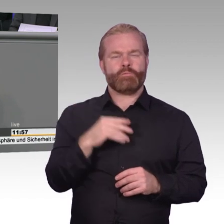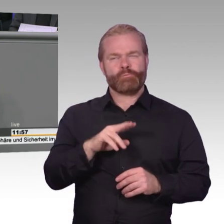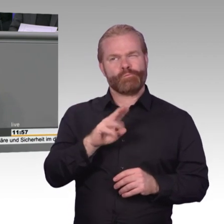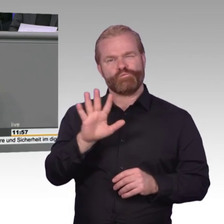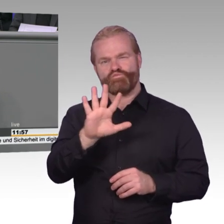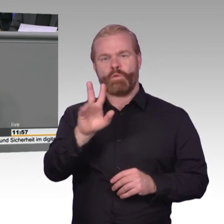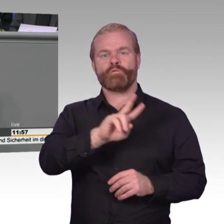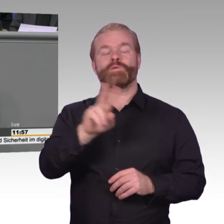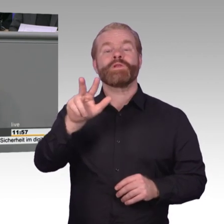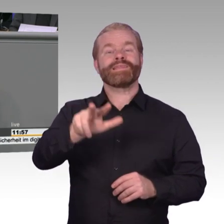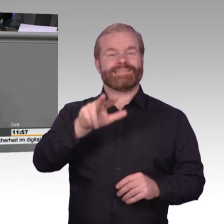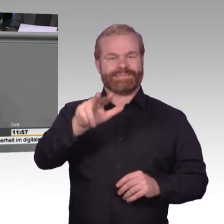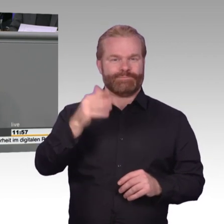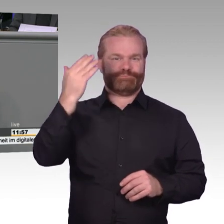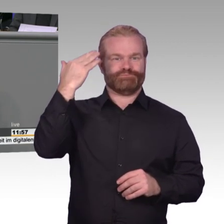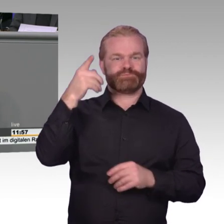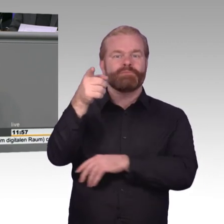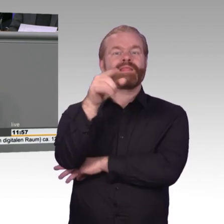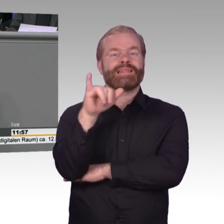Thema also zweifellos Street Credibility.